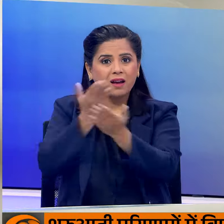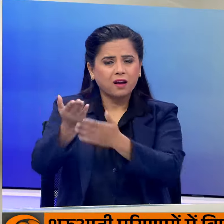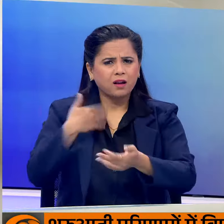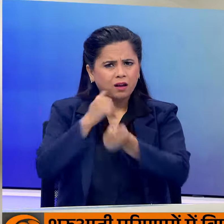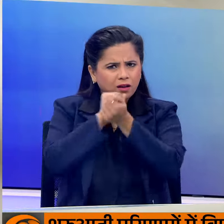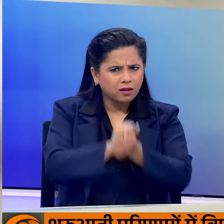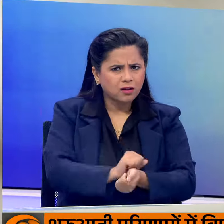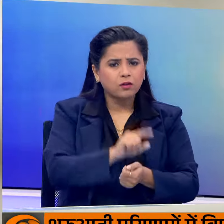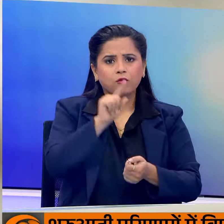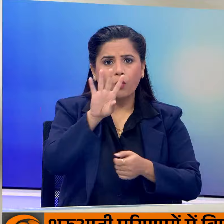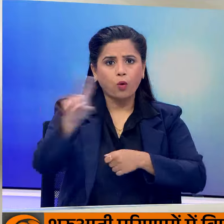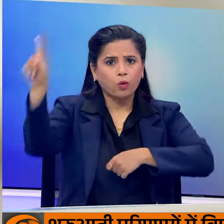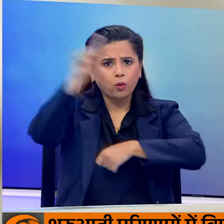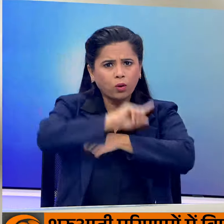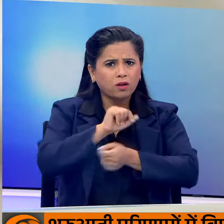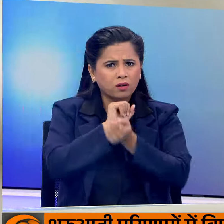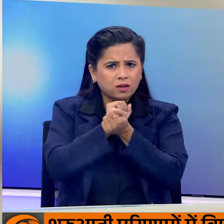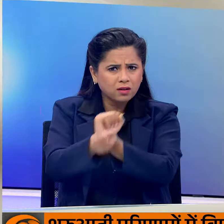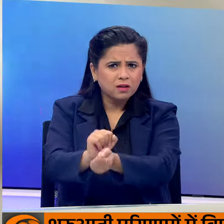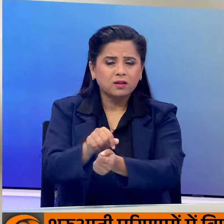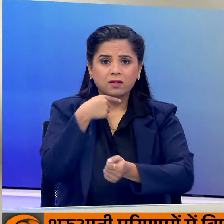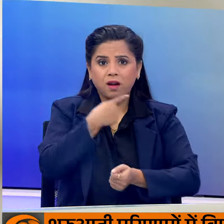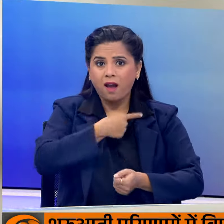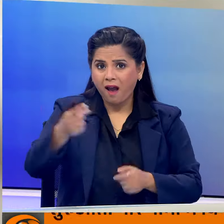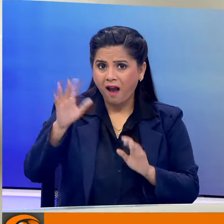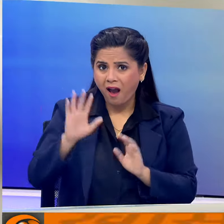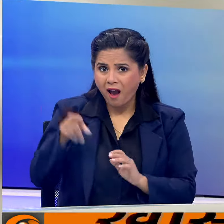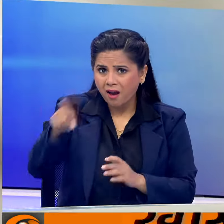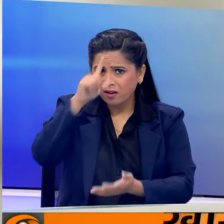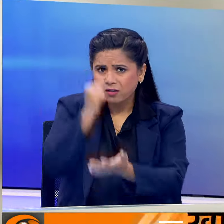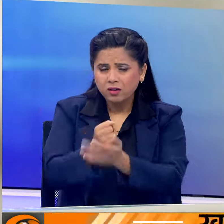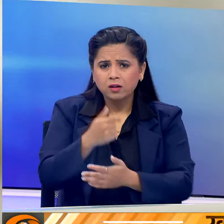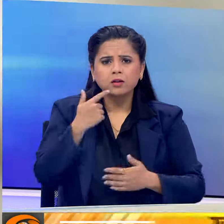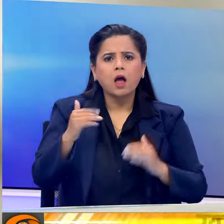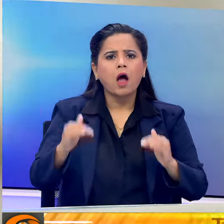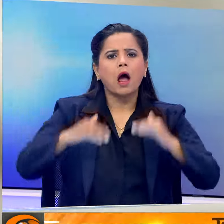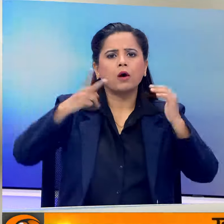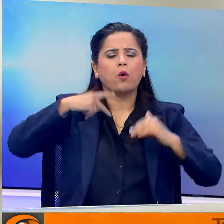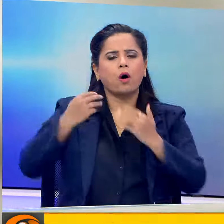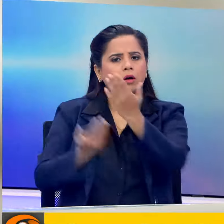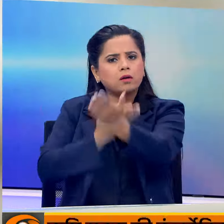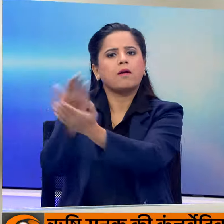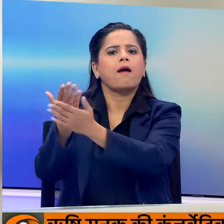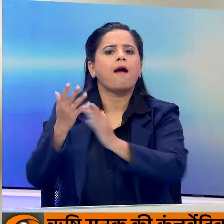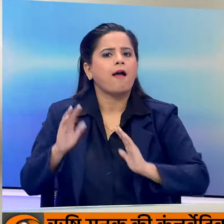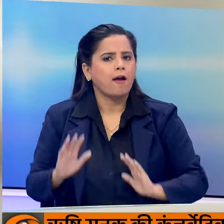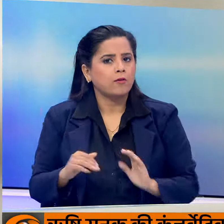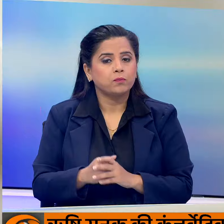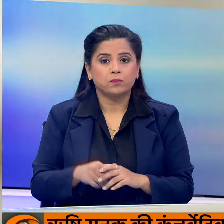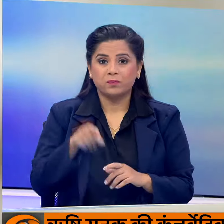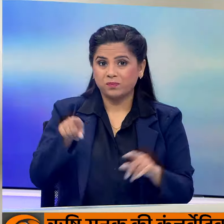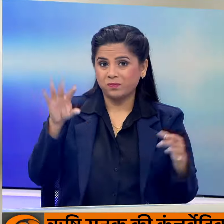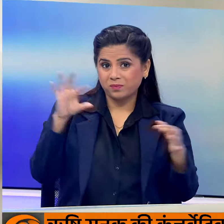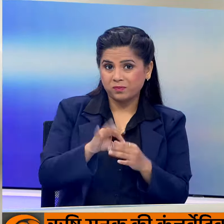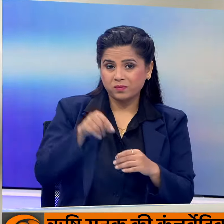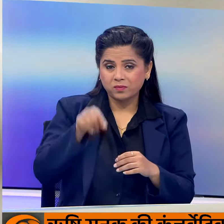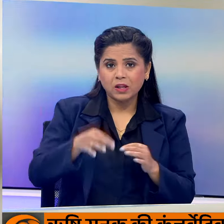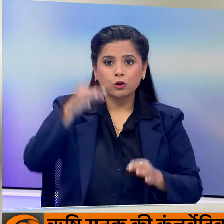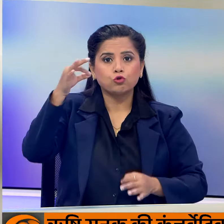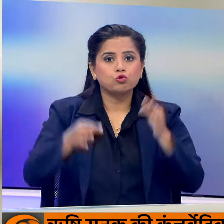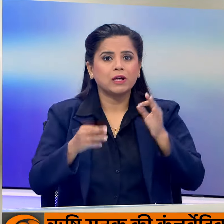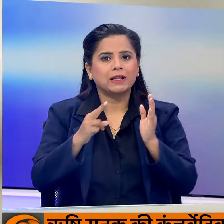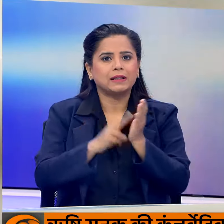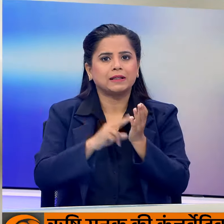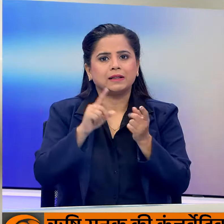और 14 दिन की नियाए खिरासत में भेजी जाने के फैसले को भी हाई कोर्ट में चुनौती दी थी इस मामले में जस्टिस